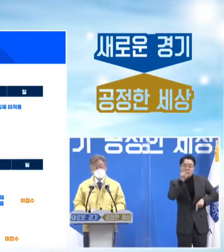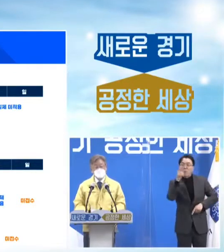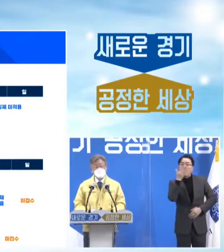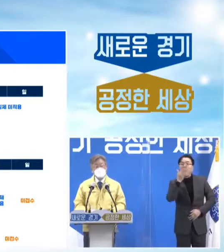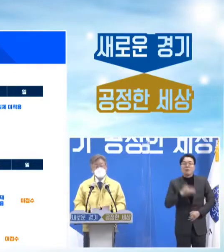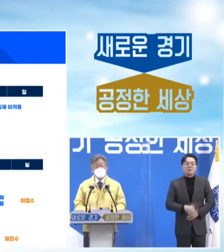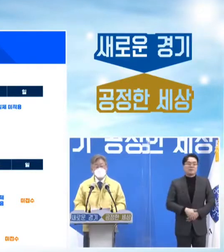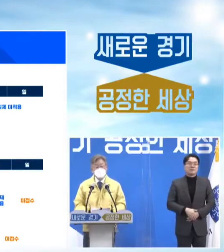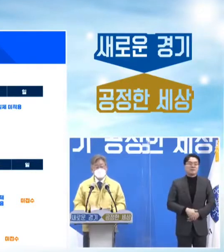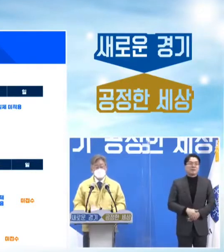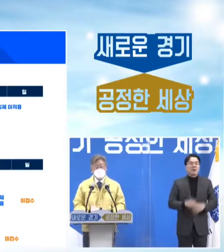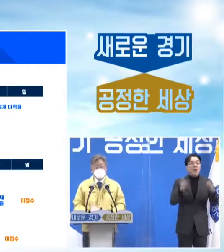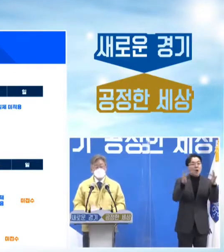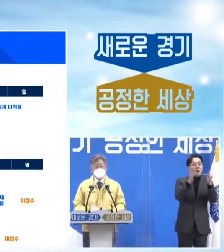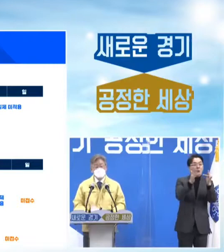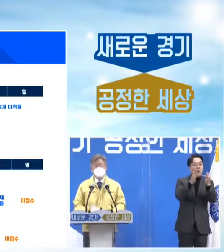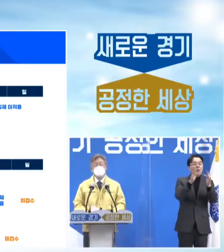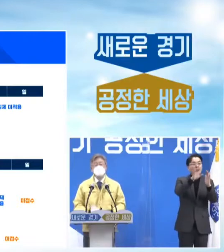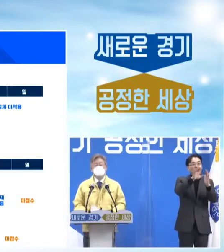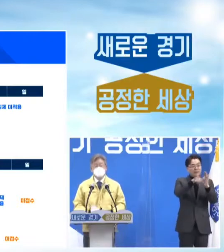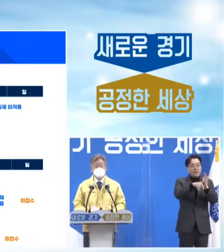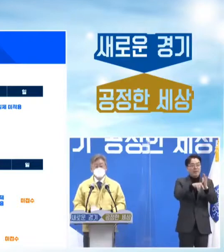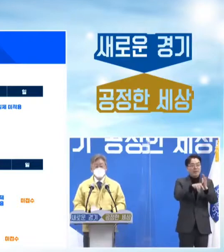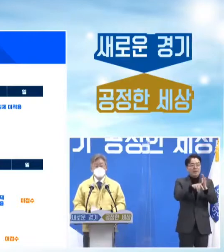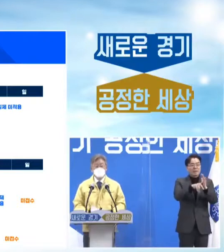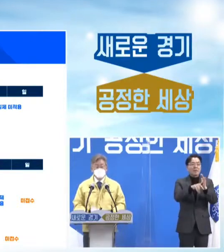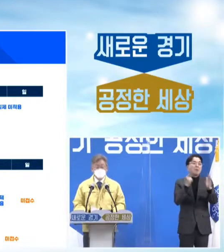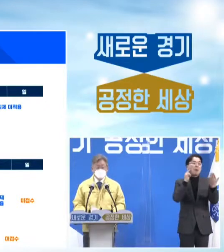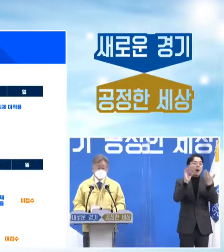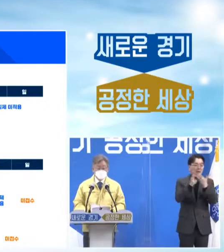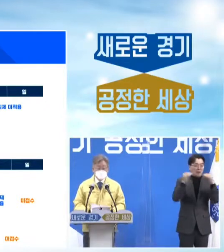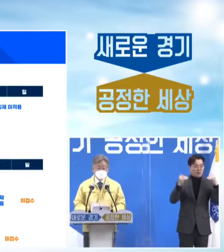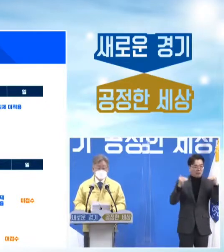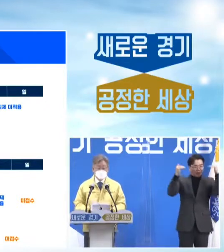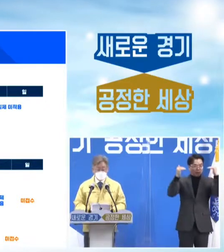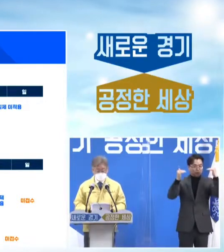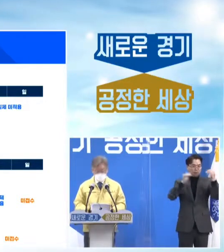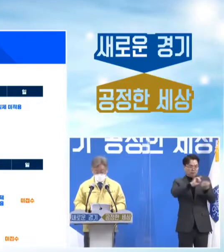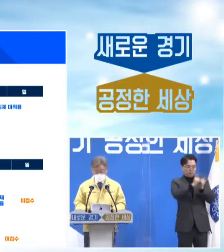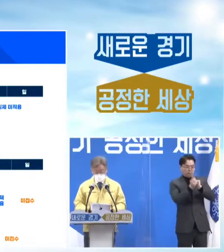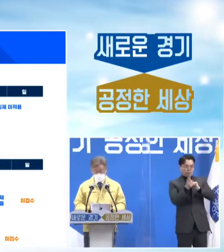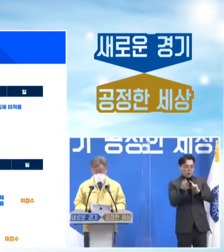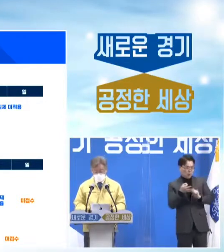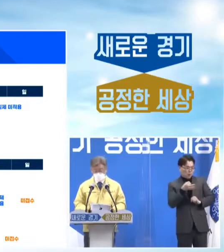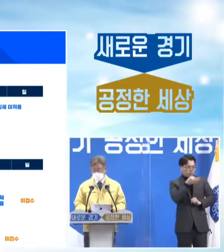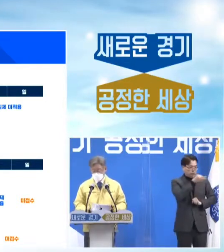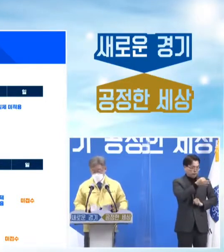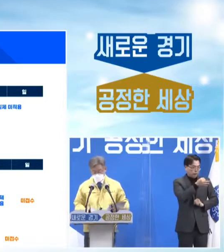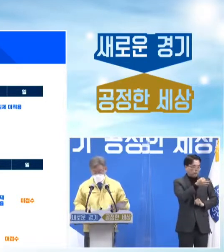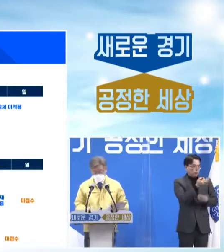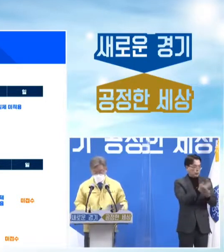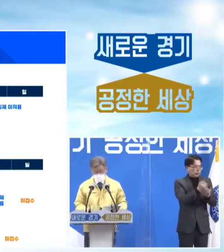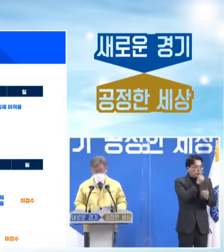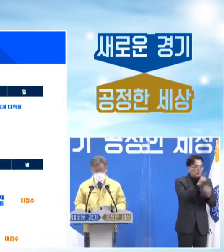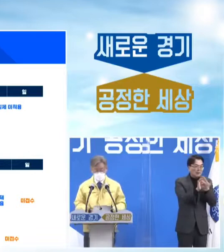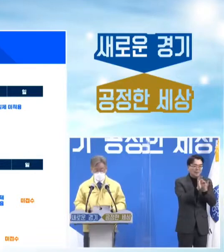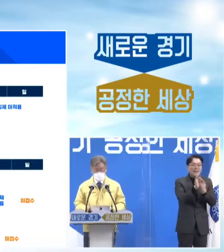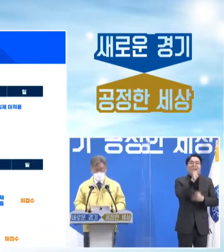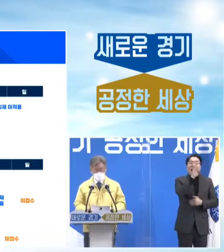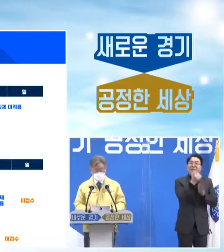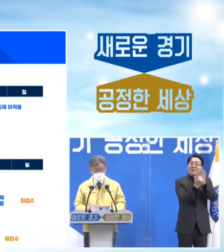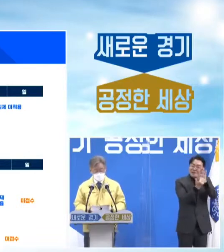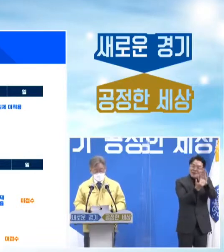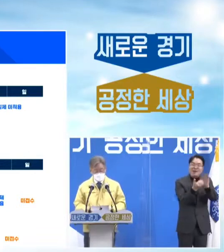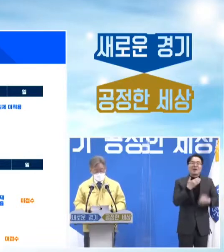온라인 신청의 경우는 성인이라면 가족이라도 대리 신청할 수 없다는 점을 알아두시면